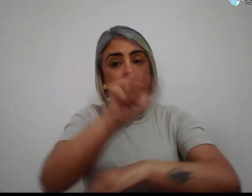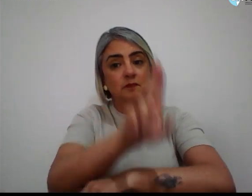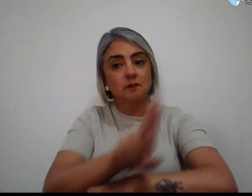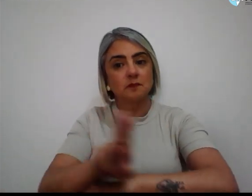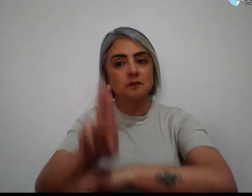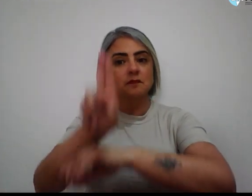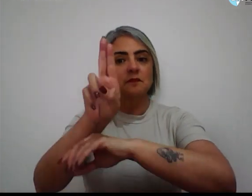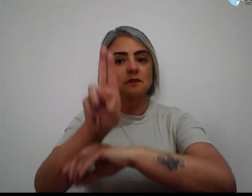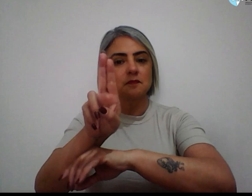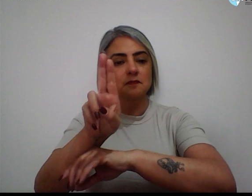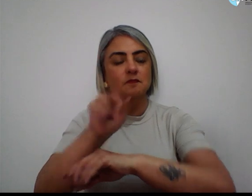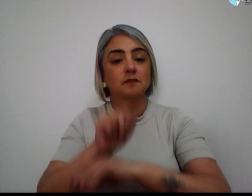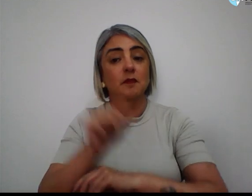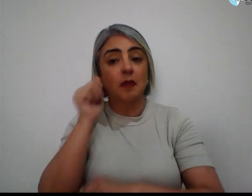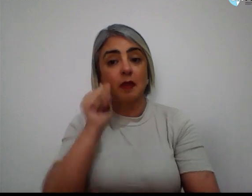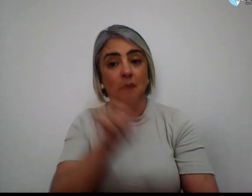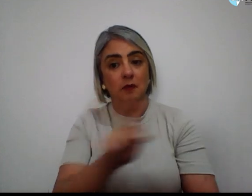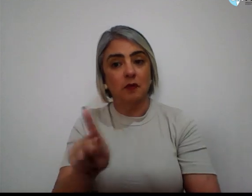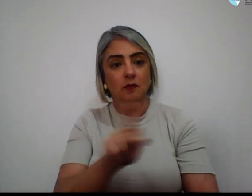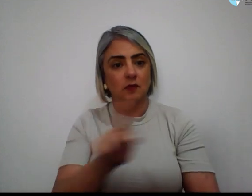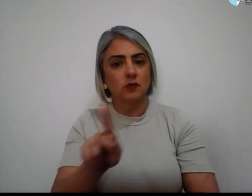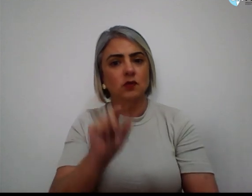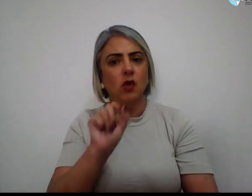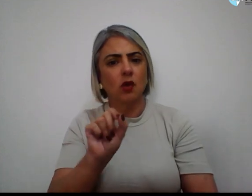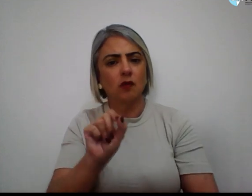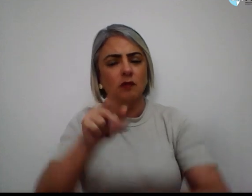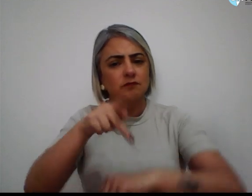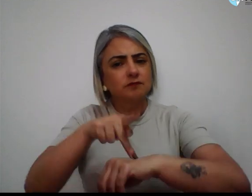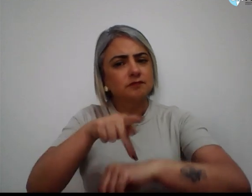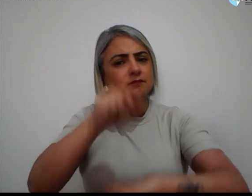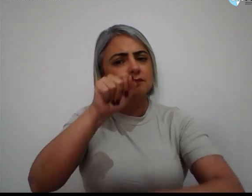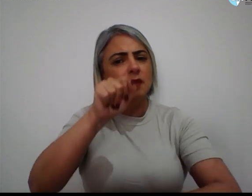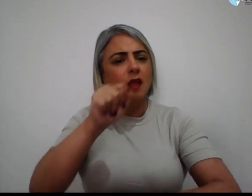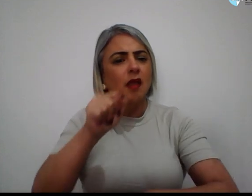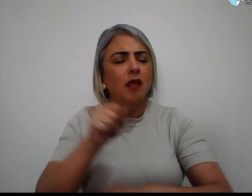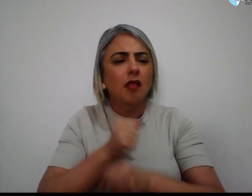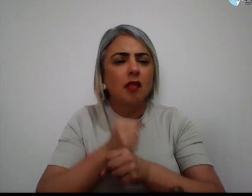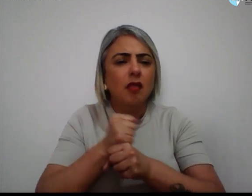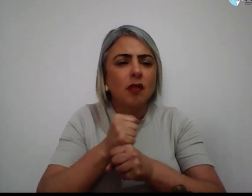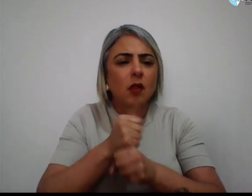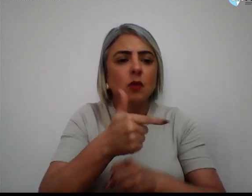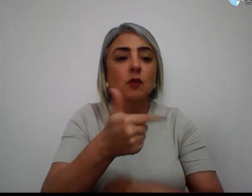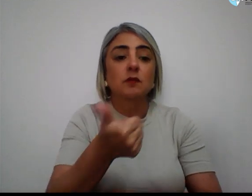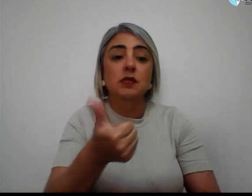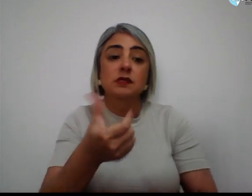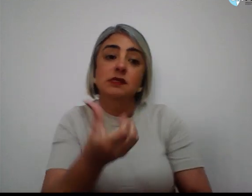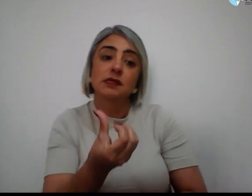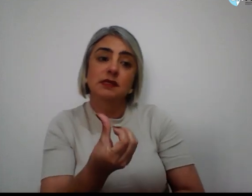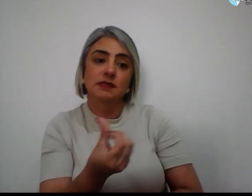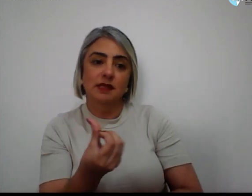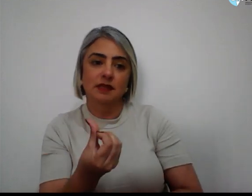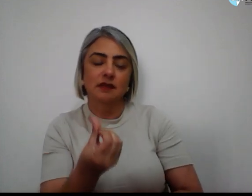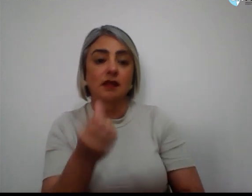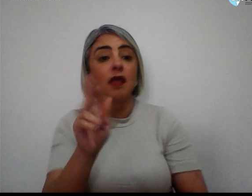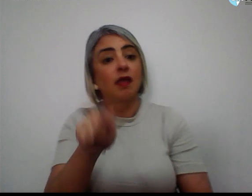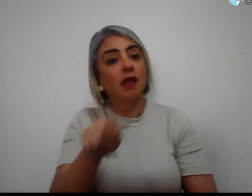Ela foi decana de extensão desde 2016 e é professora da